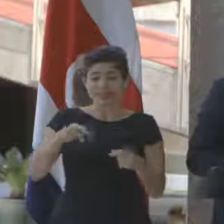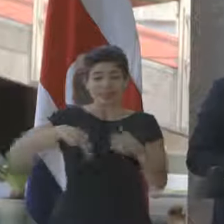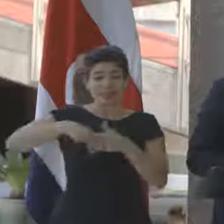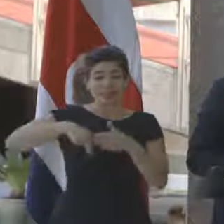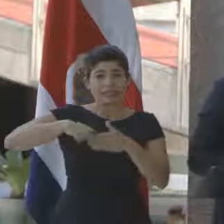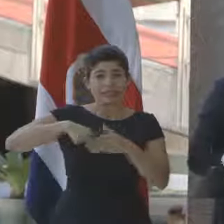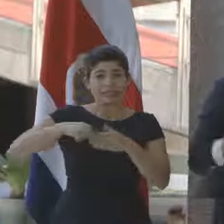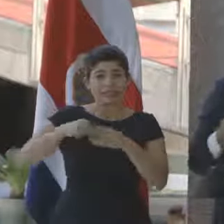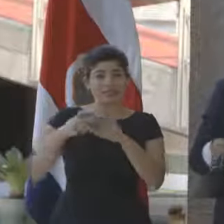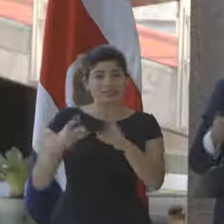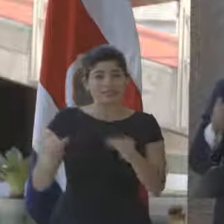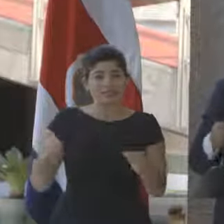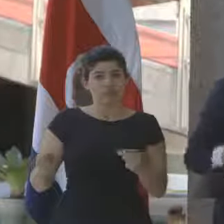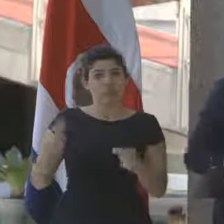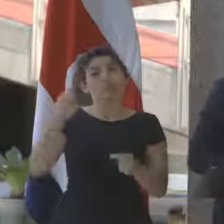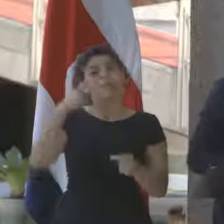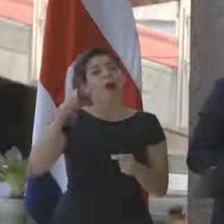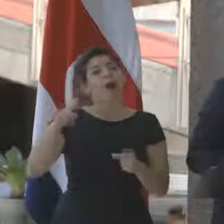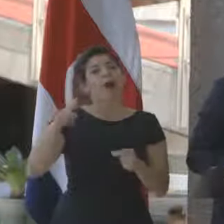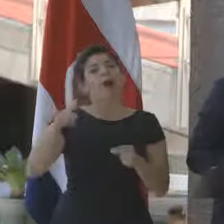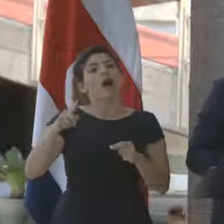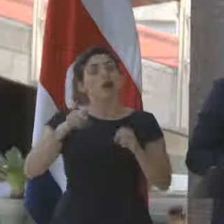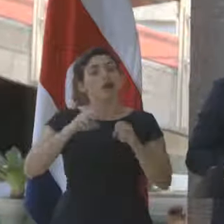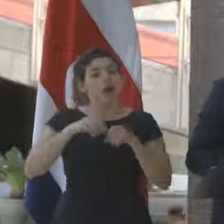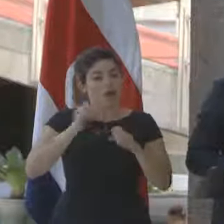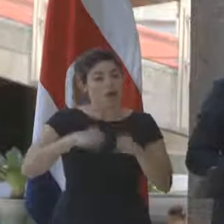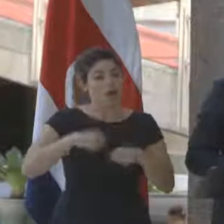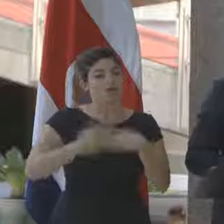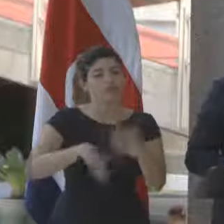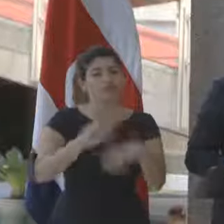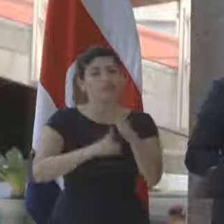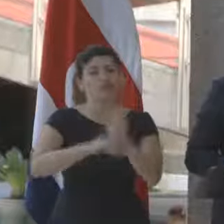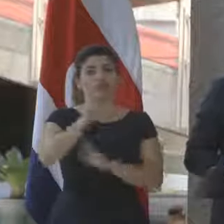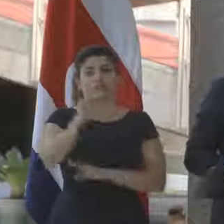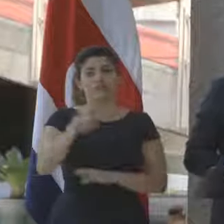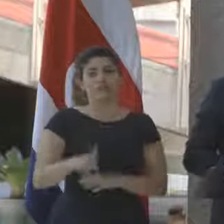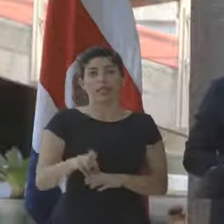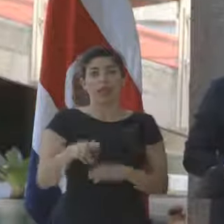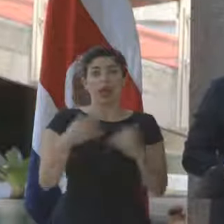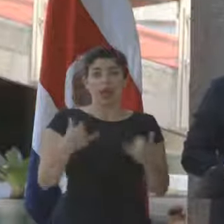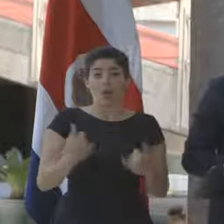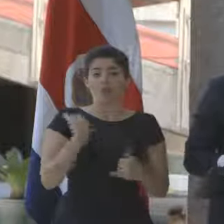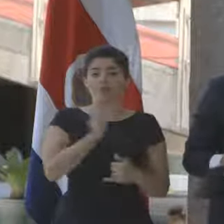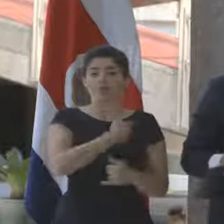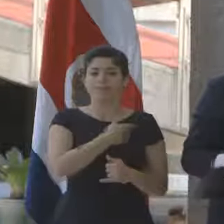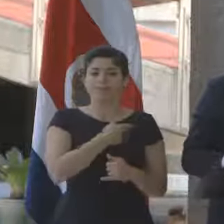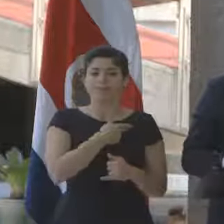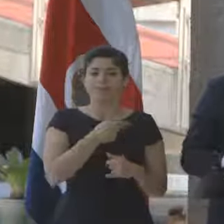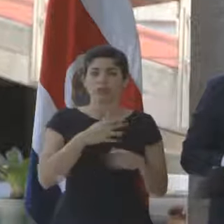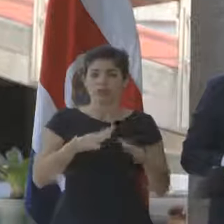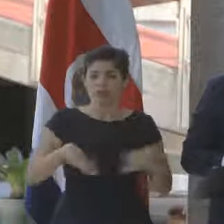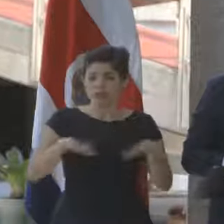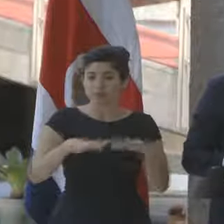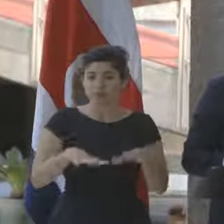para desencadenar el desarrollo de Costa Rica. Estamos dando con estas